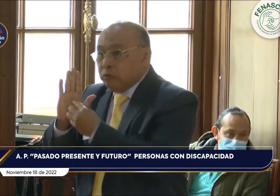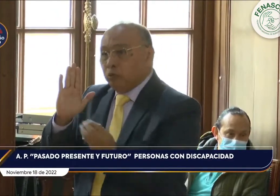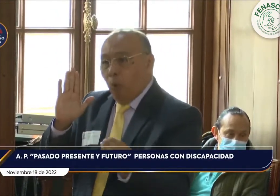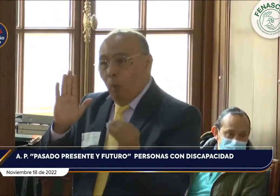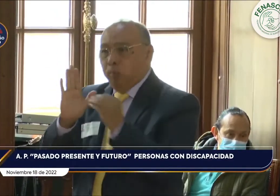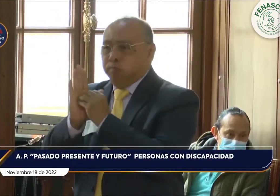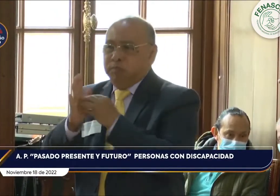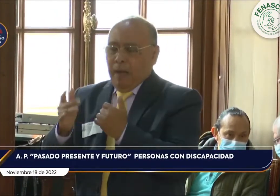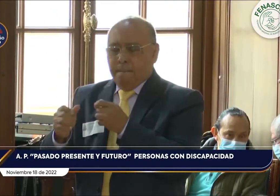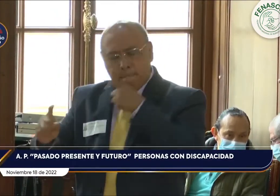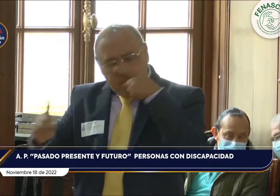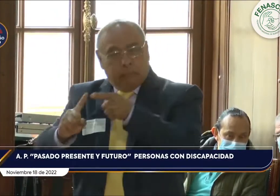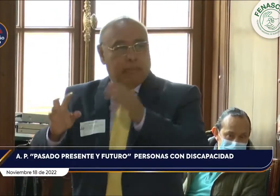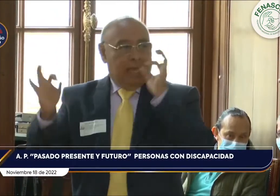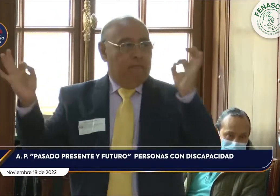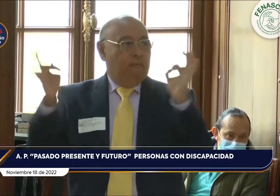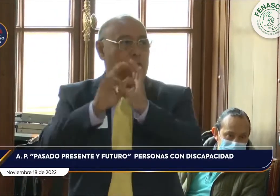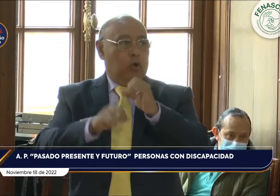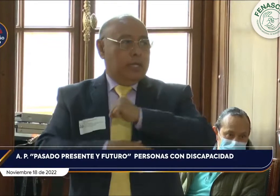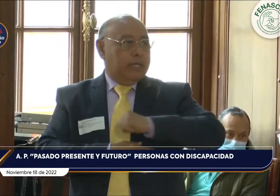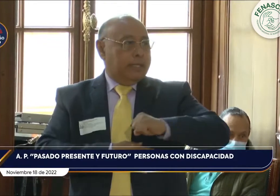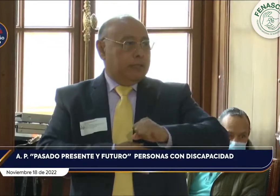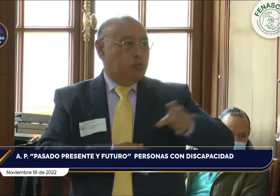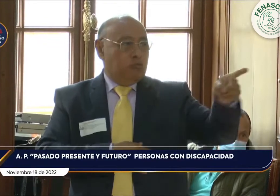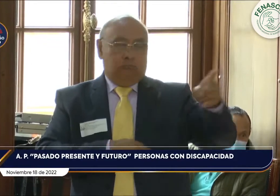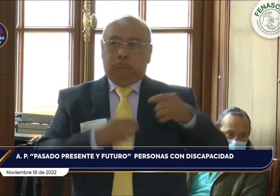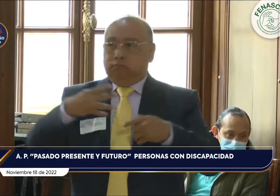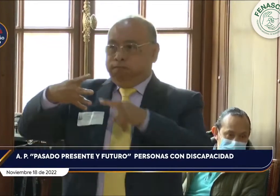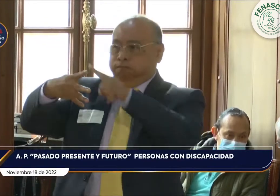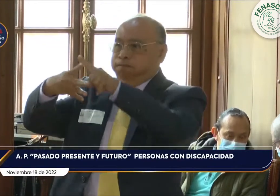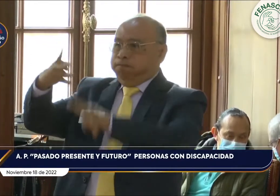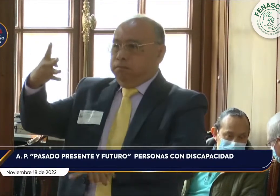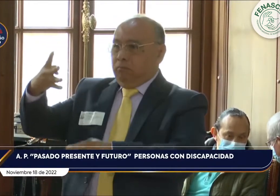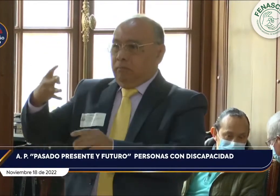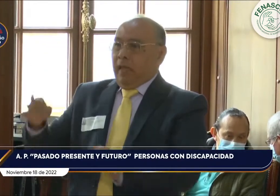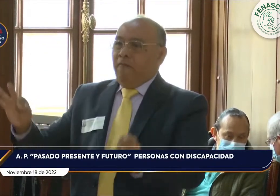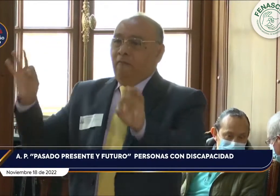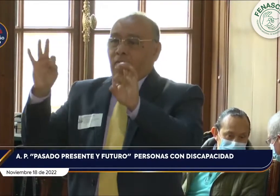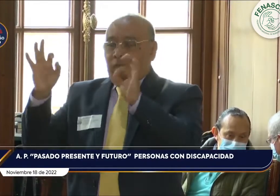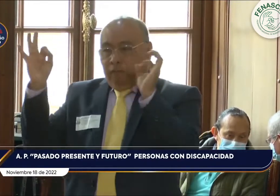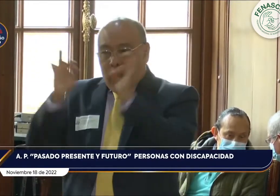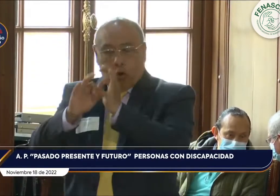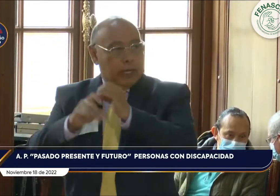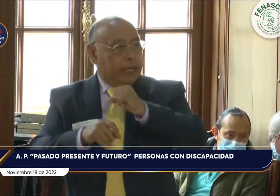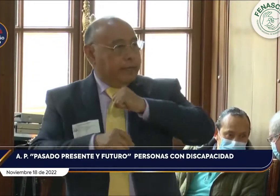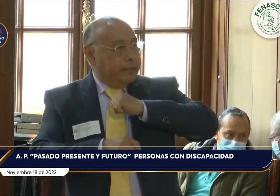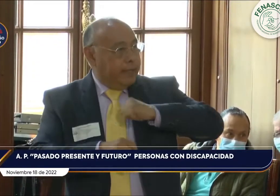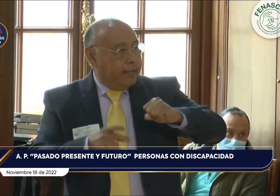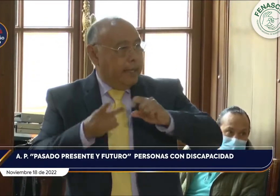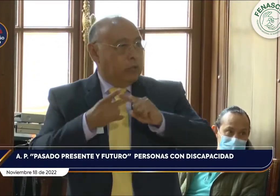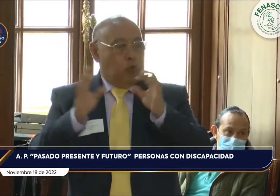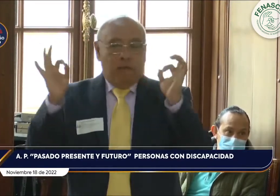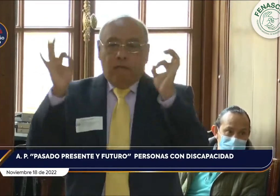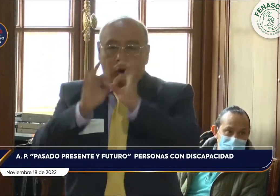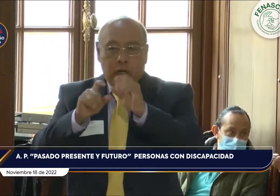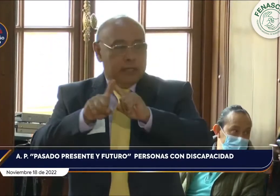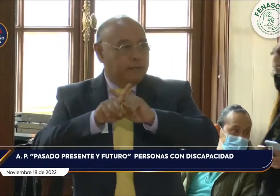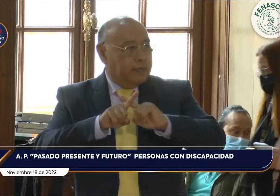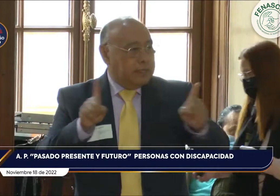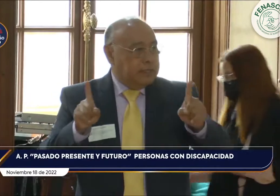políticas públicas están allí con un enfoque. Los enfoques de las políticas públicas de discapacidad e inclusión, ¿cuáles son? Está el enfoque de